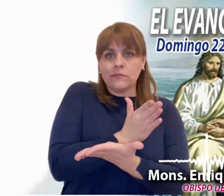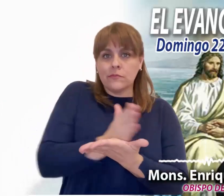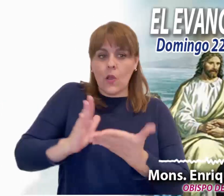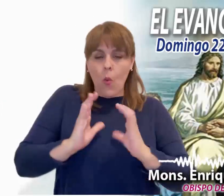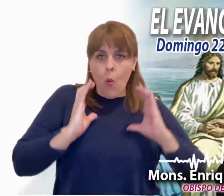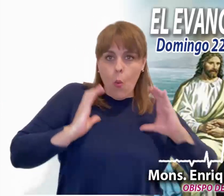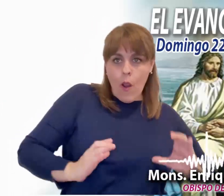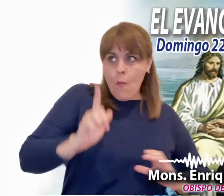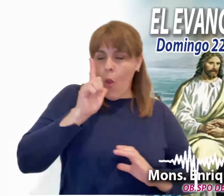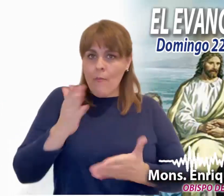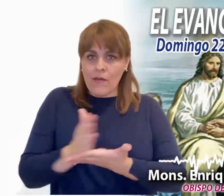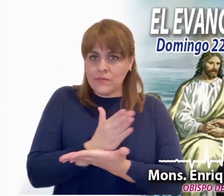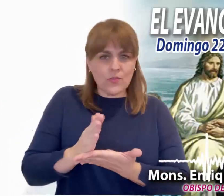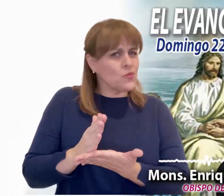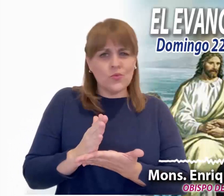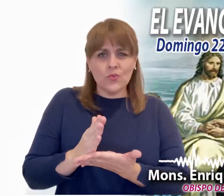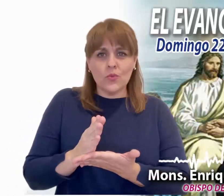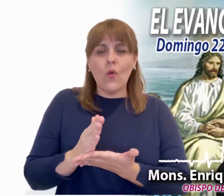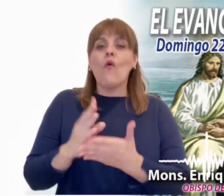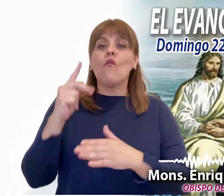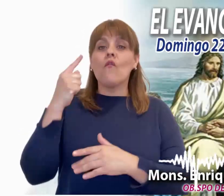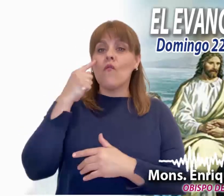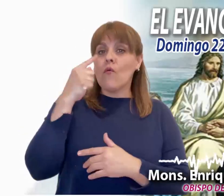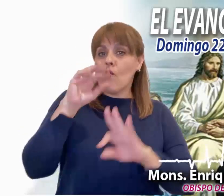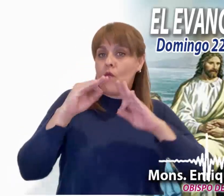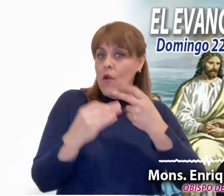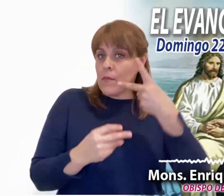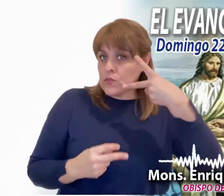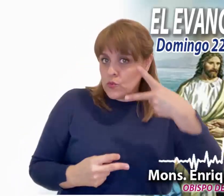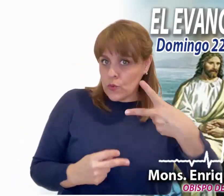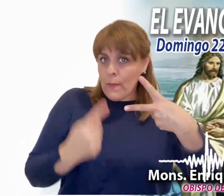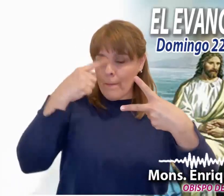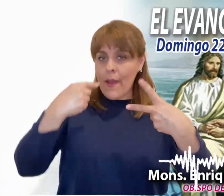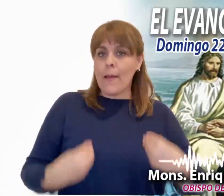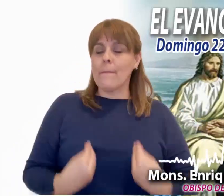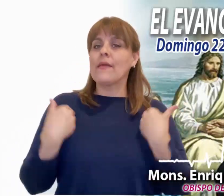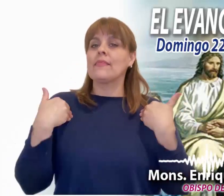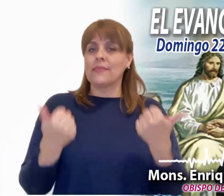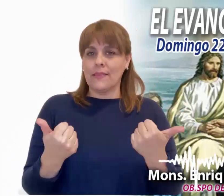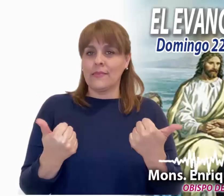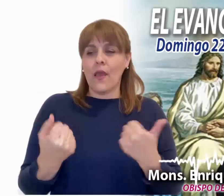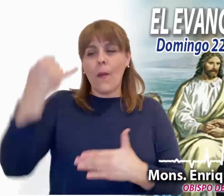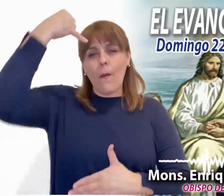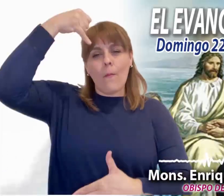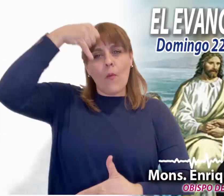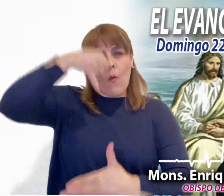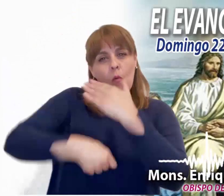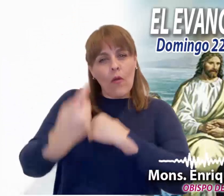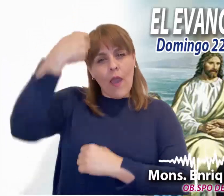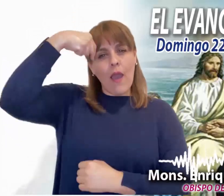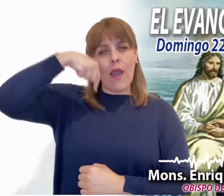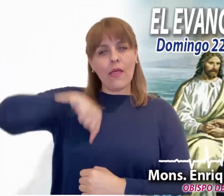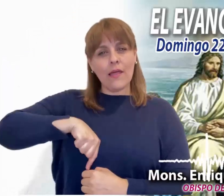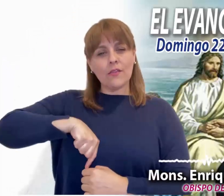nosotros acostumbramos a hacer de cuerpo y alma, sino a dos formas de mirar y entender la vida, desde el